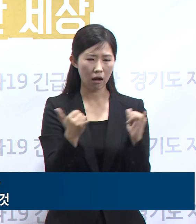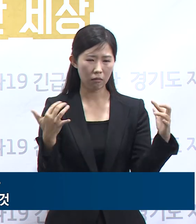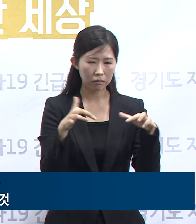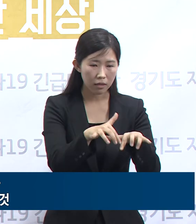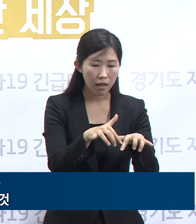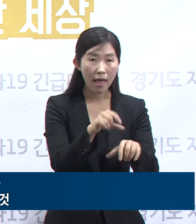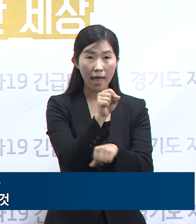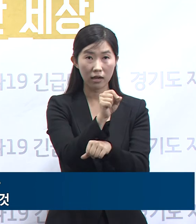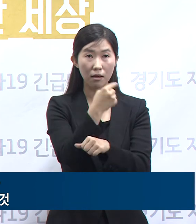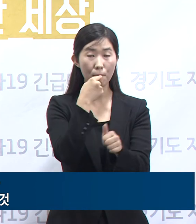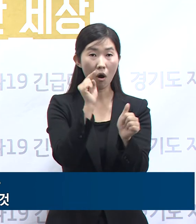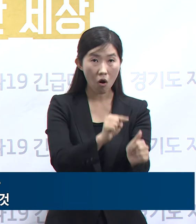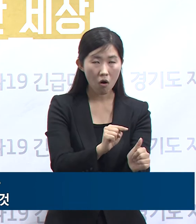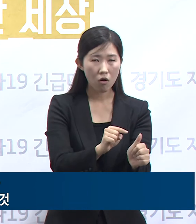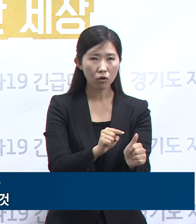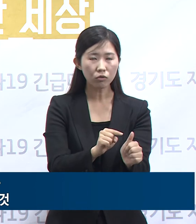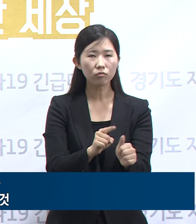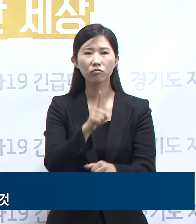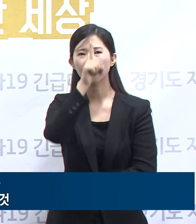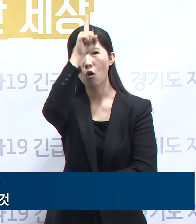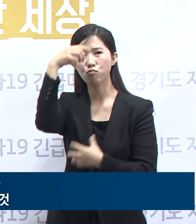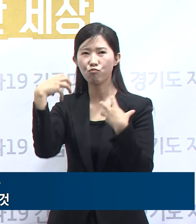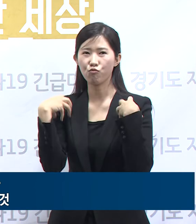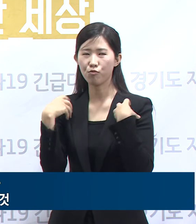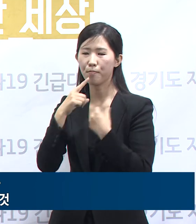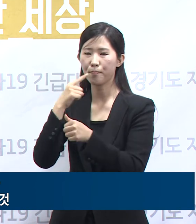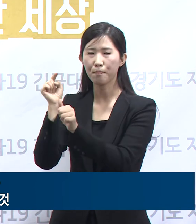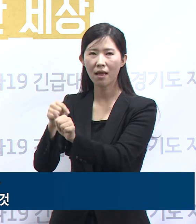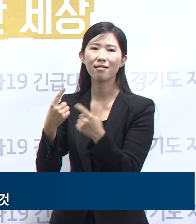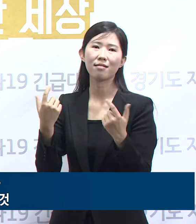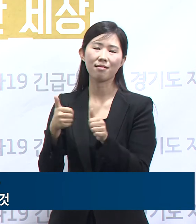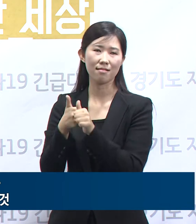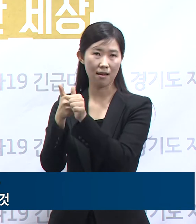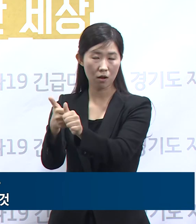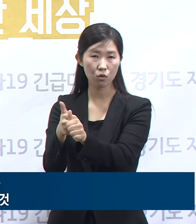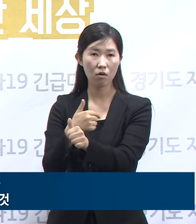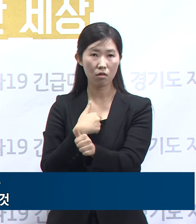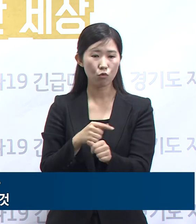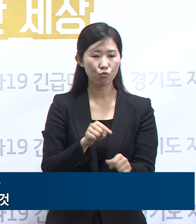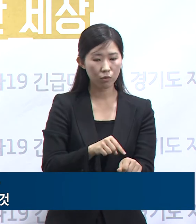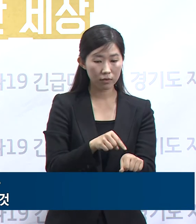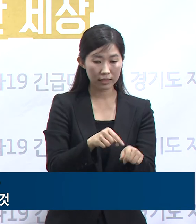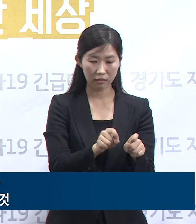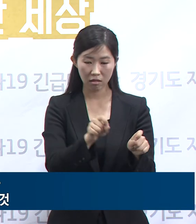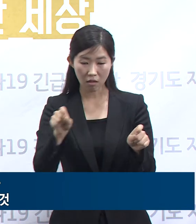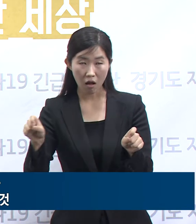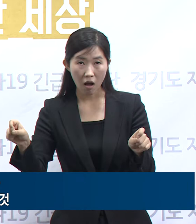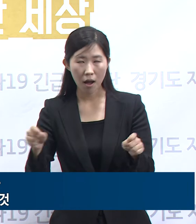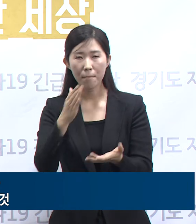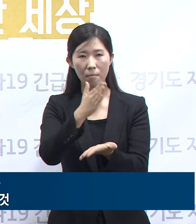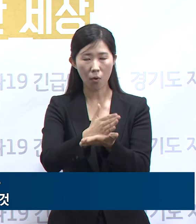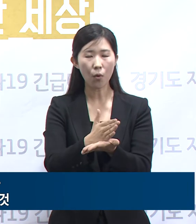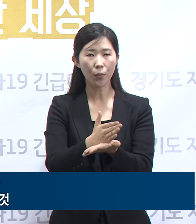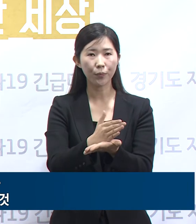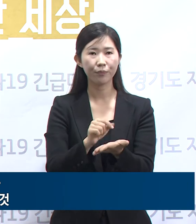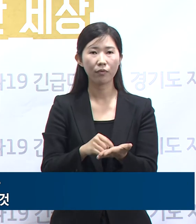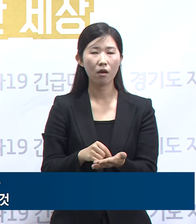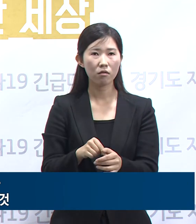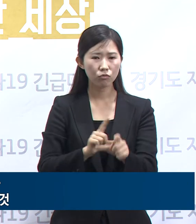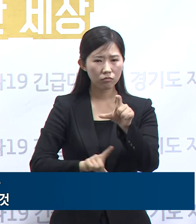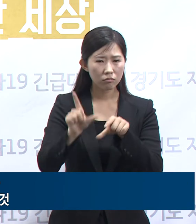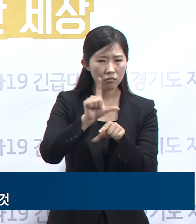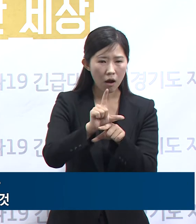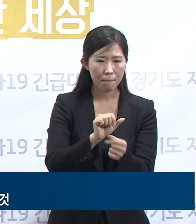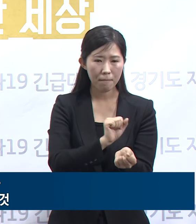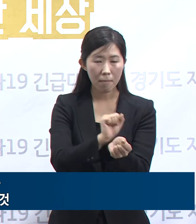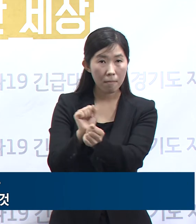방침에 따라 추가 연장하지 않되 확진 사례가 나올 경우 개별적으로 행정명령을 내리기로 하였습니다. 종교시설들